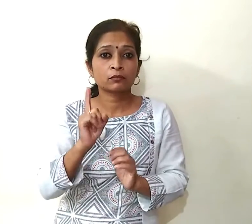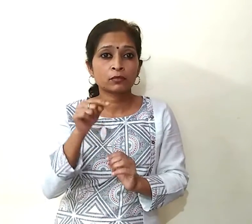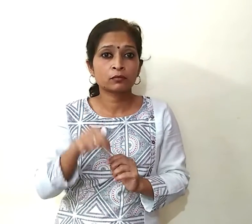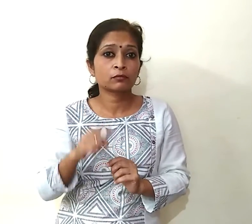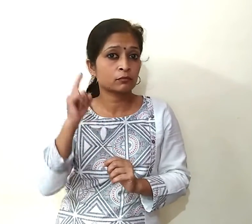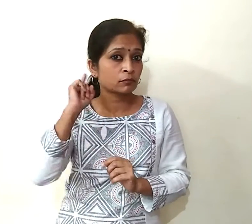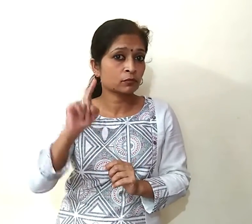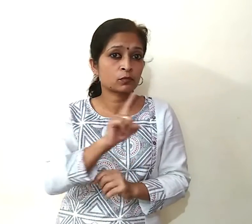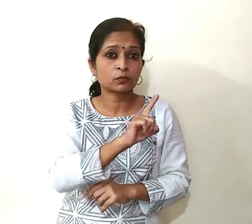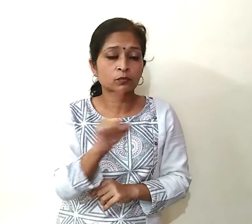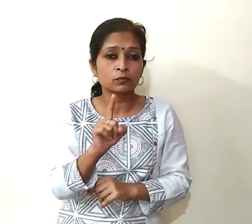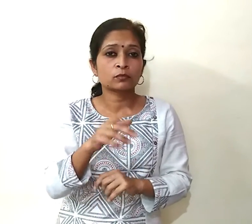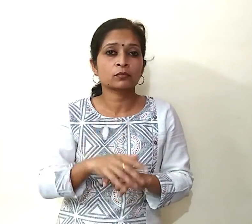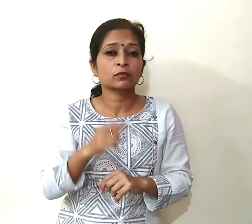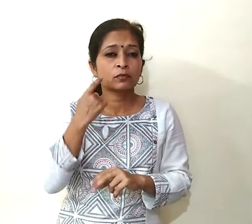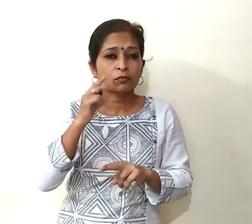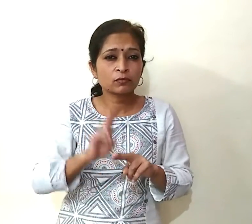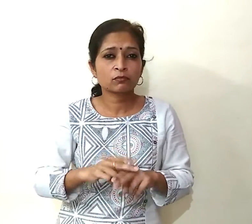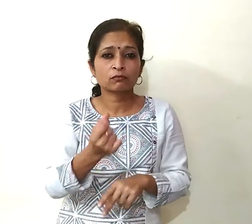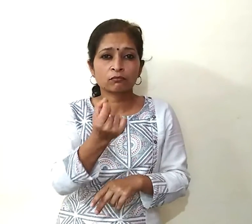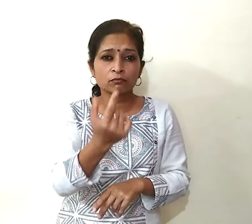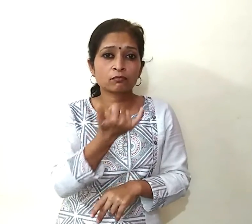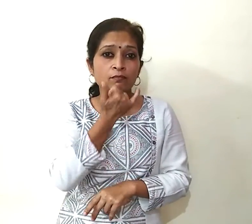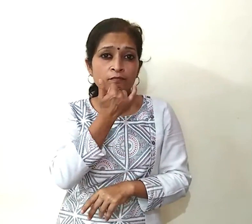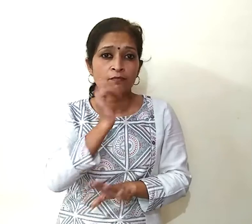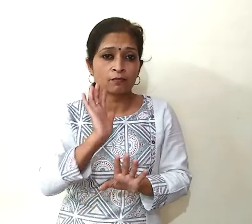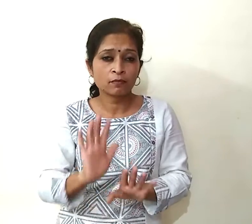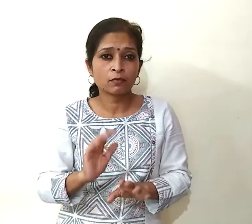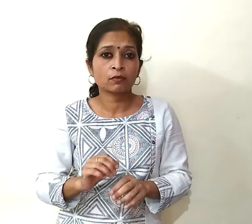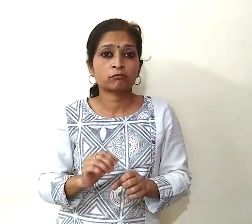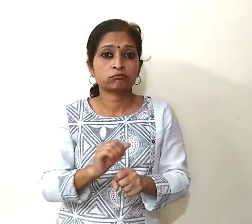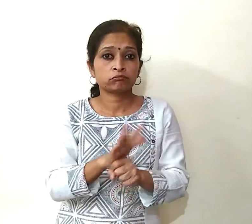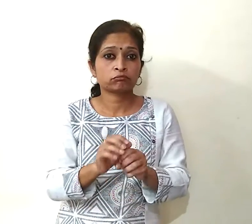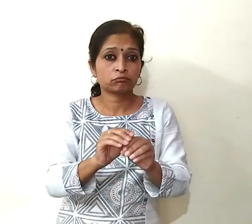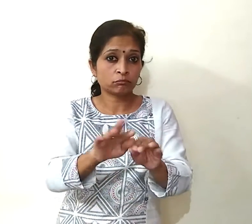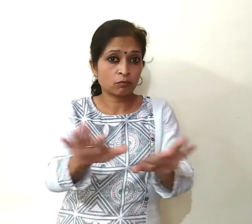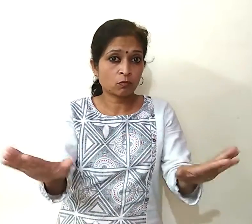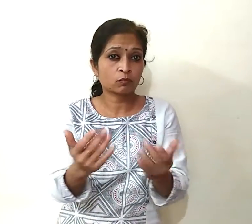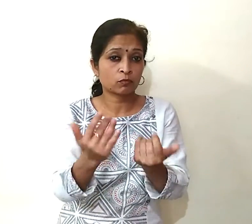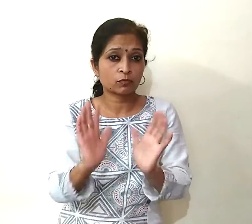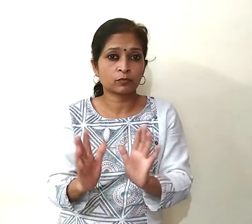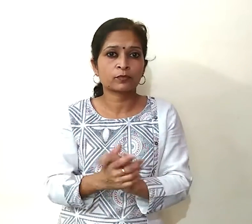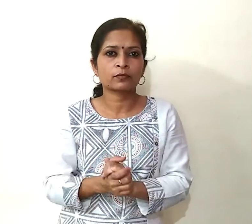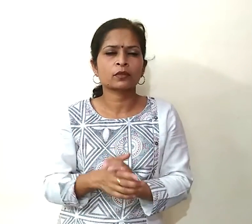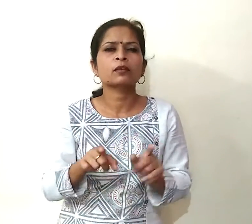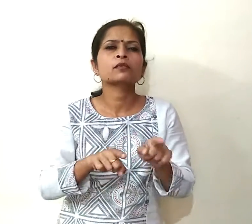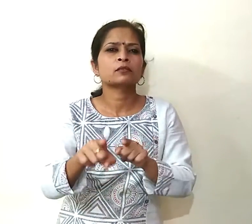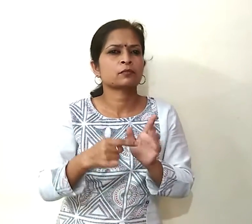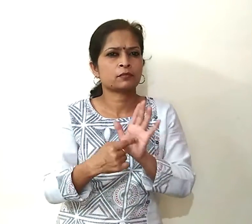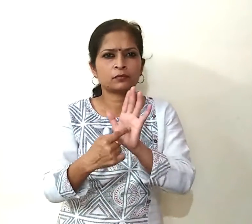इस बात को भी नकारा नहीं जा सकता कि हम जरा सी भी लापलवाही इस वक्त वहन नहीं कर सकते आप इसे इस तरह समझ